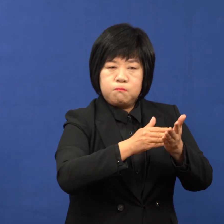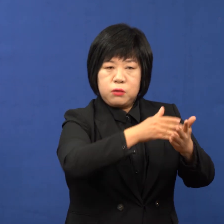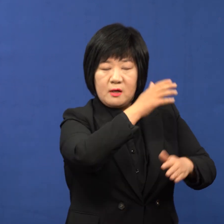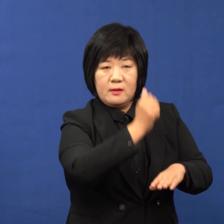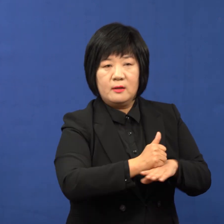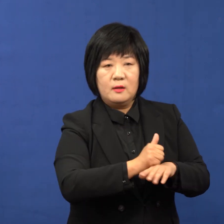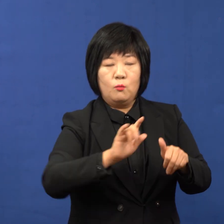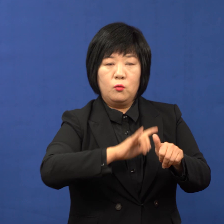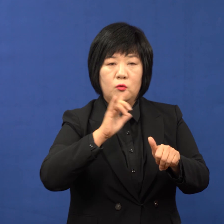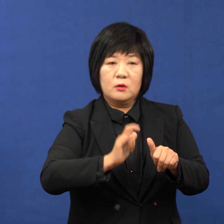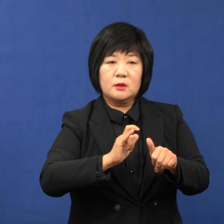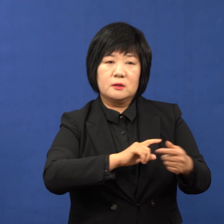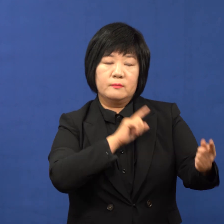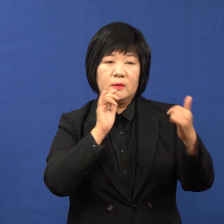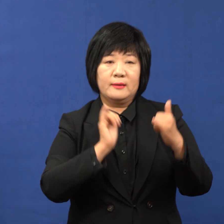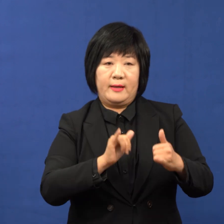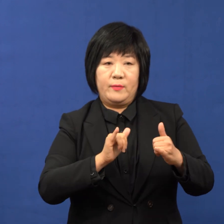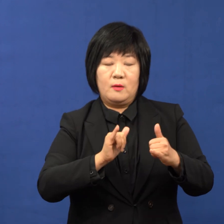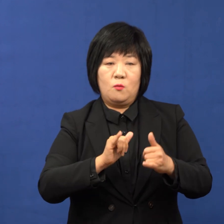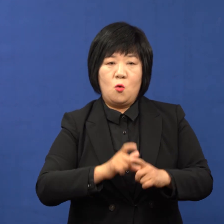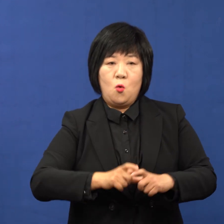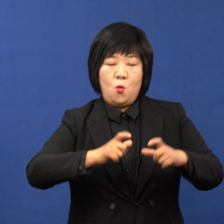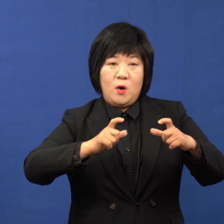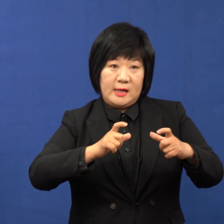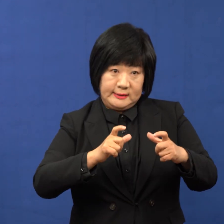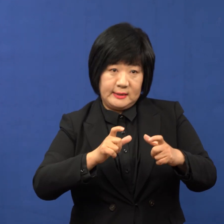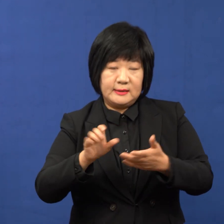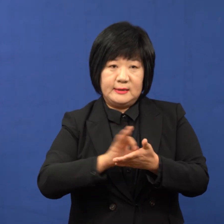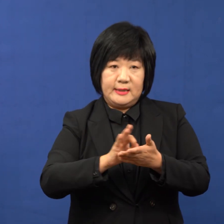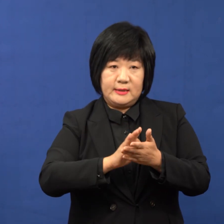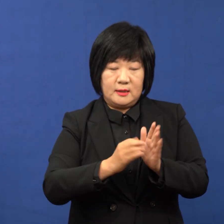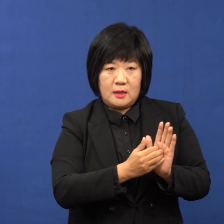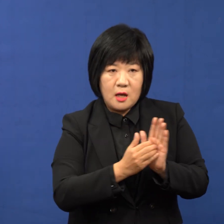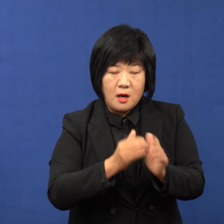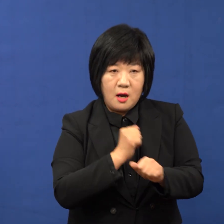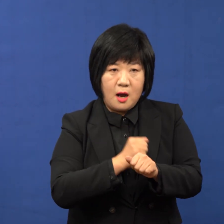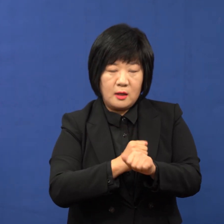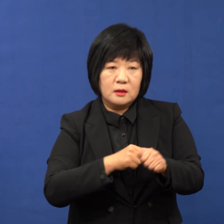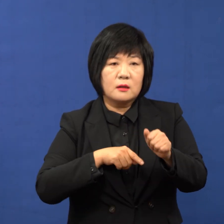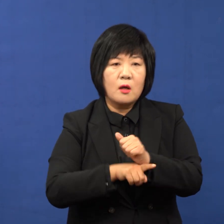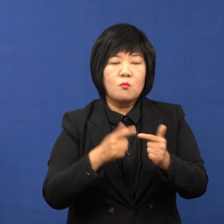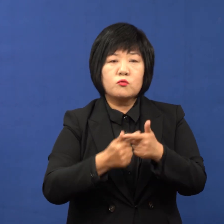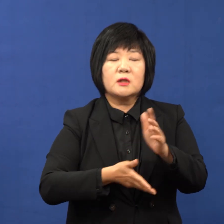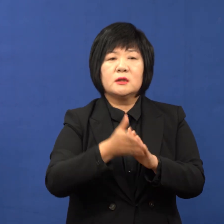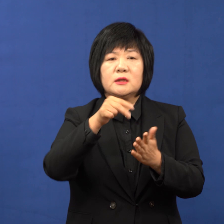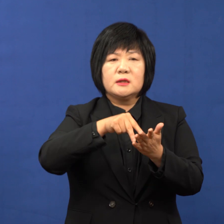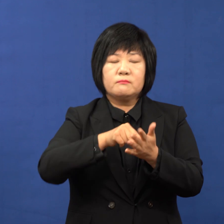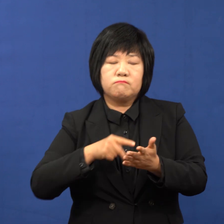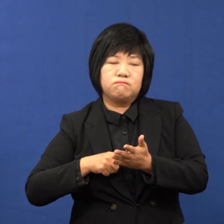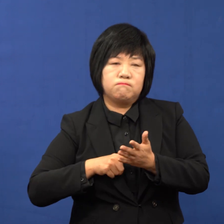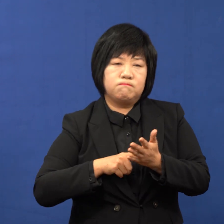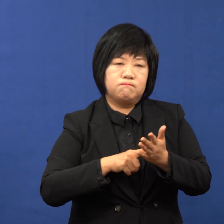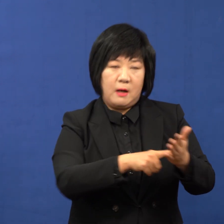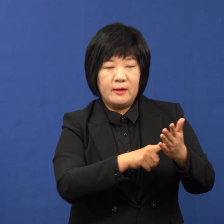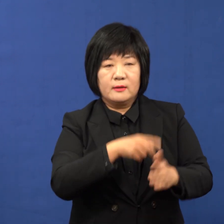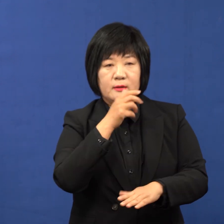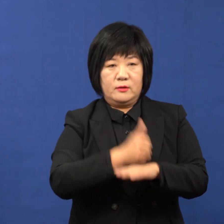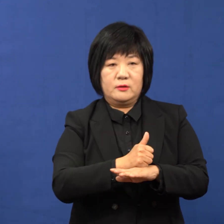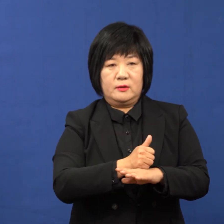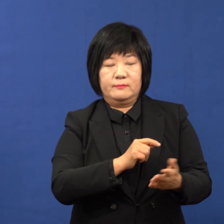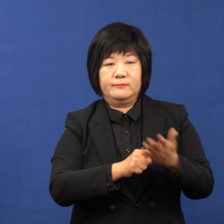포스트 코로나 시대에 대비한 확장 재정을 견지하겠다는 우리시의 끈질긴 노력이 거둔 결실이라고 생각합니다.